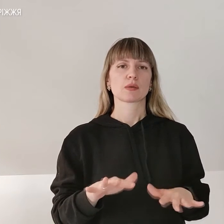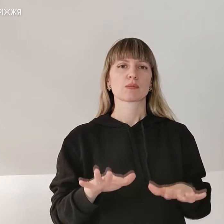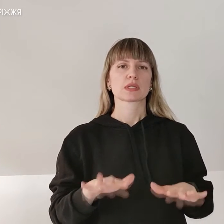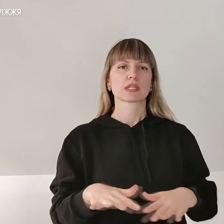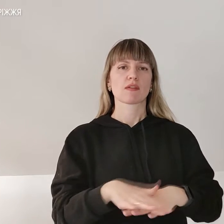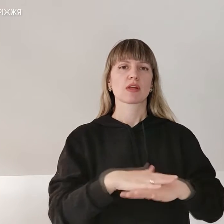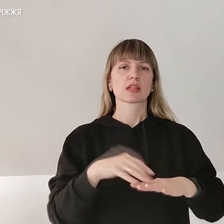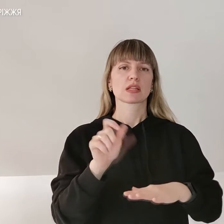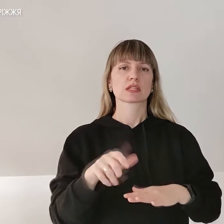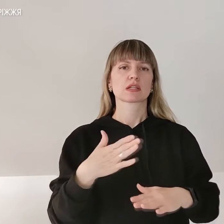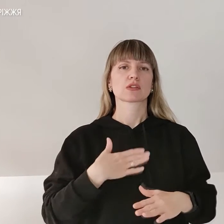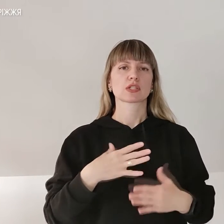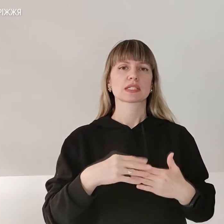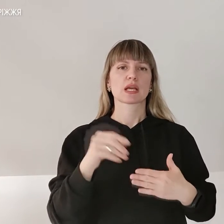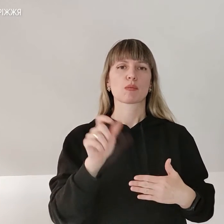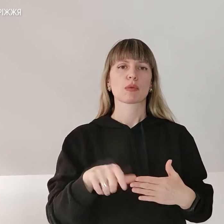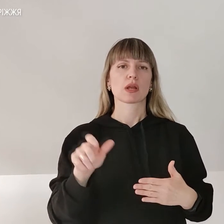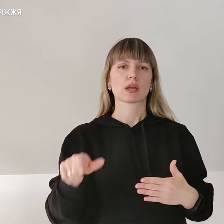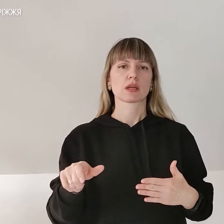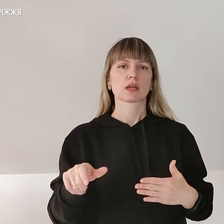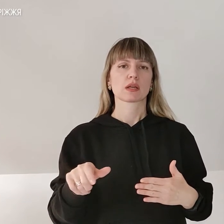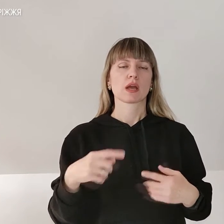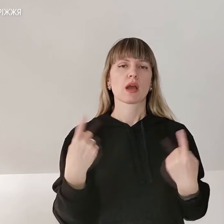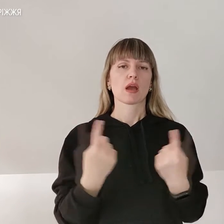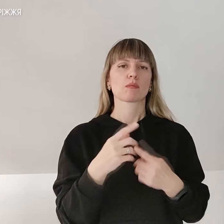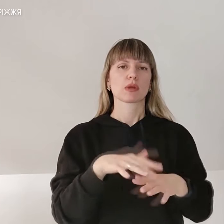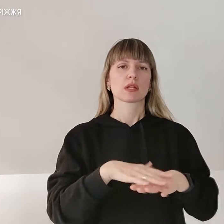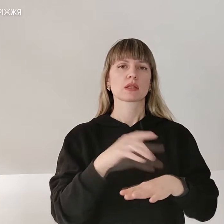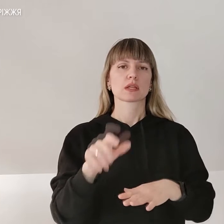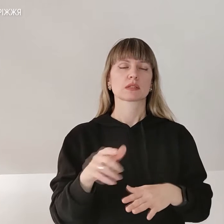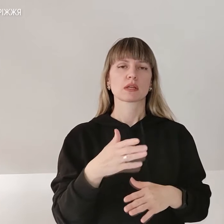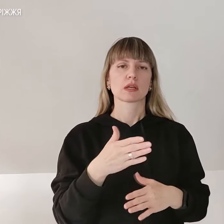населення, наші земляки, цивільне населення, не зазмали ушкодження.